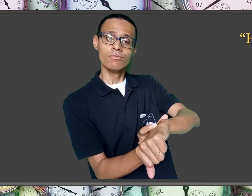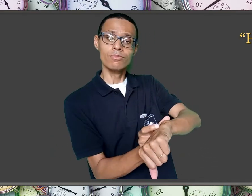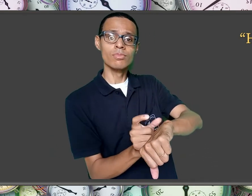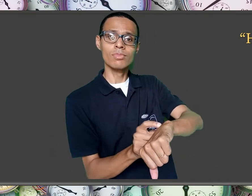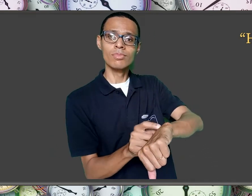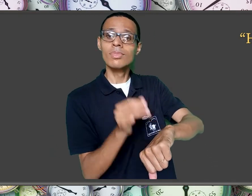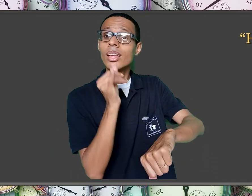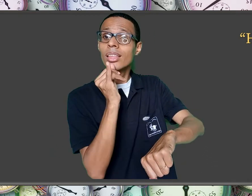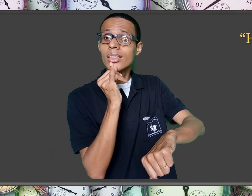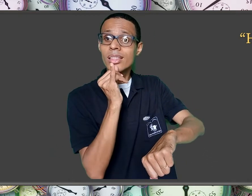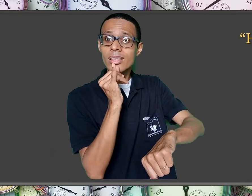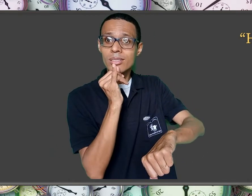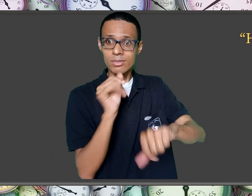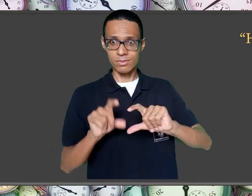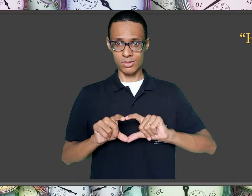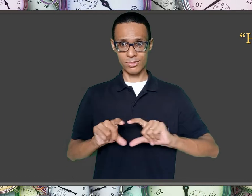são. Por exemplo,